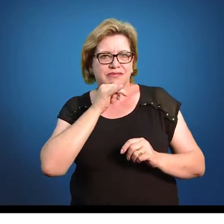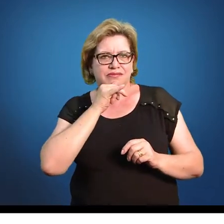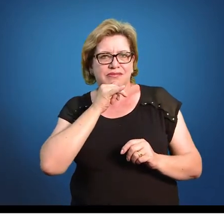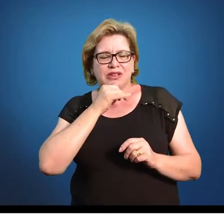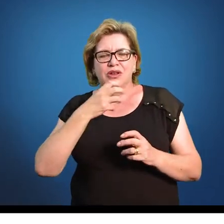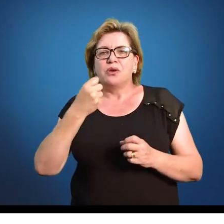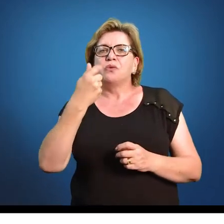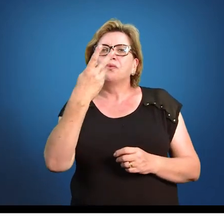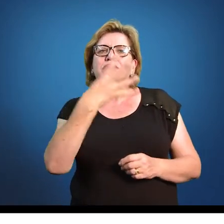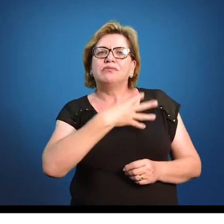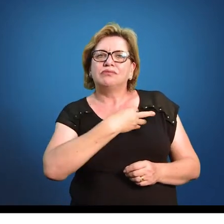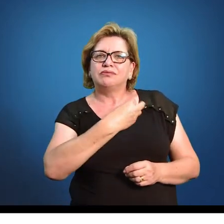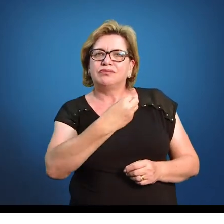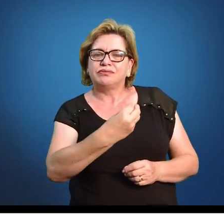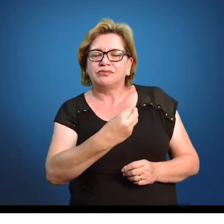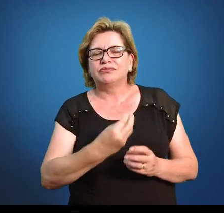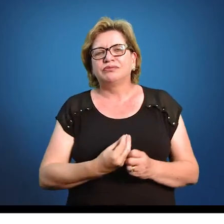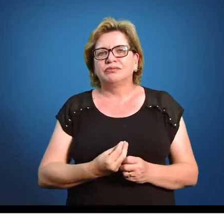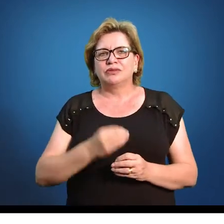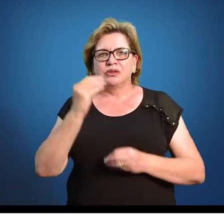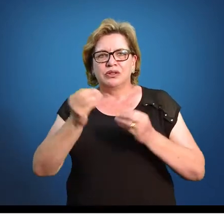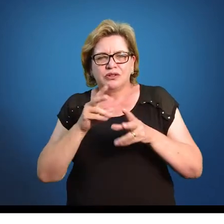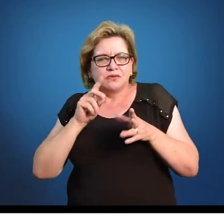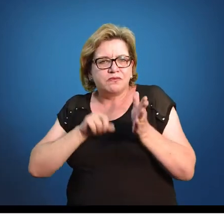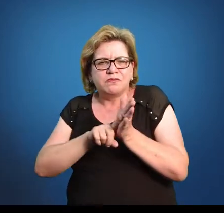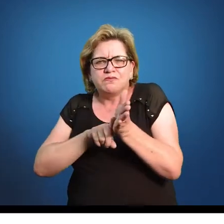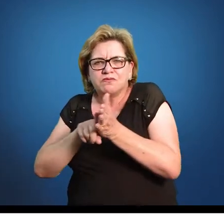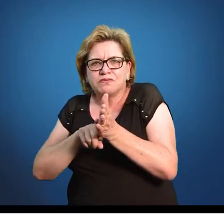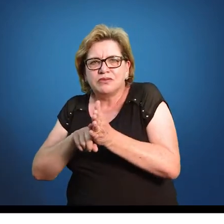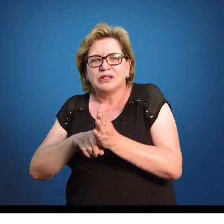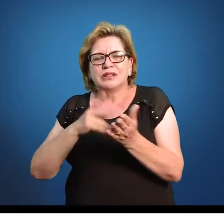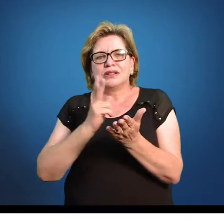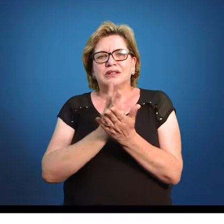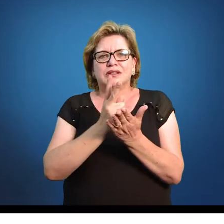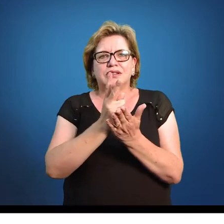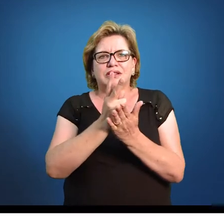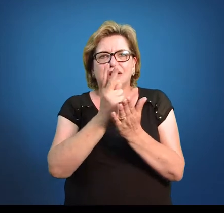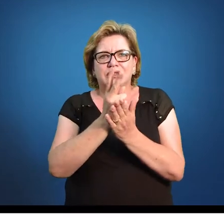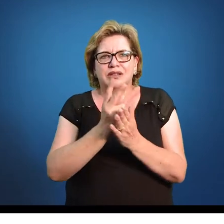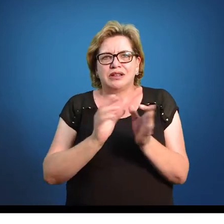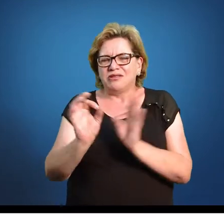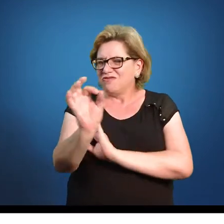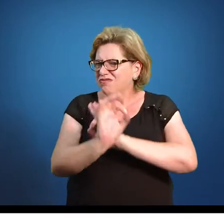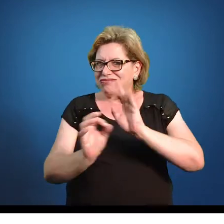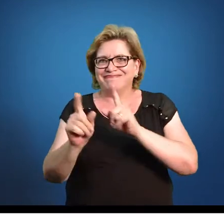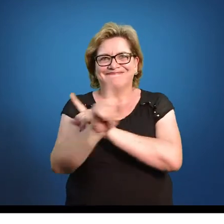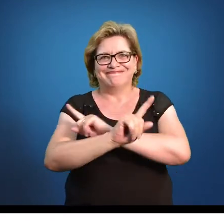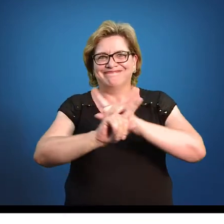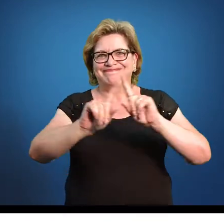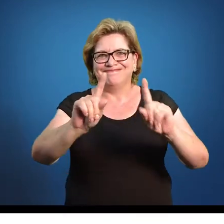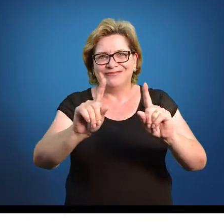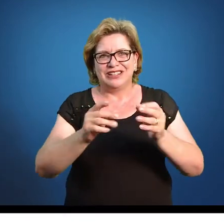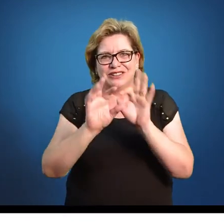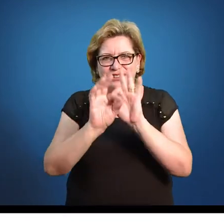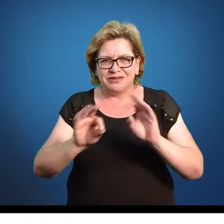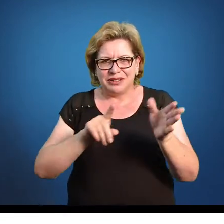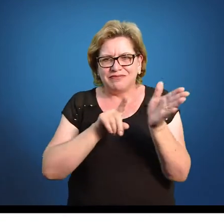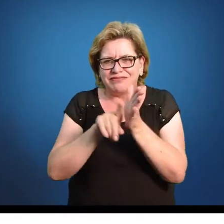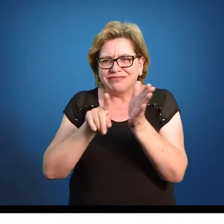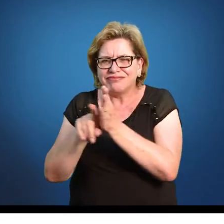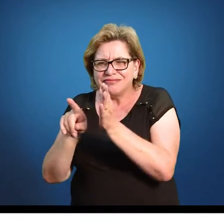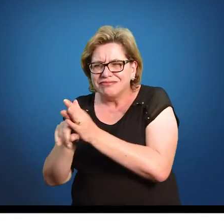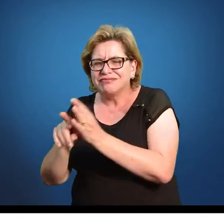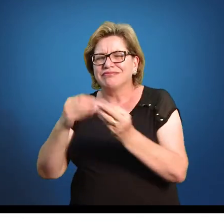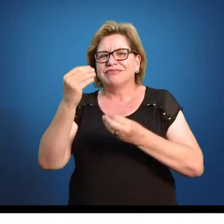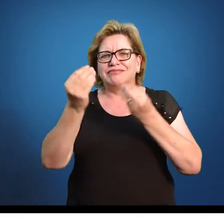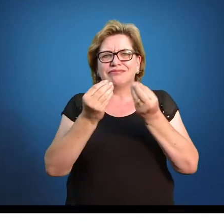de filhos. E quando eu faço a coleta desses dados, geralmente esses dados não têm ordem alguma. Eu simplesmente coletei